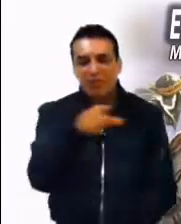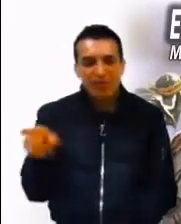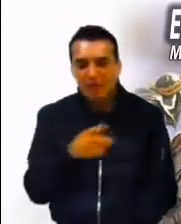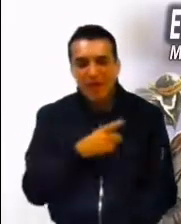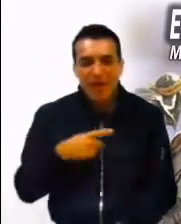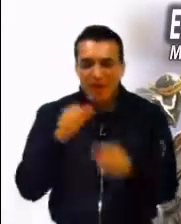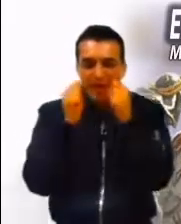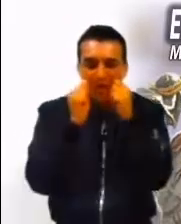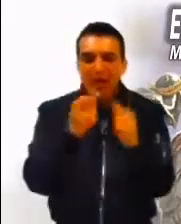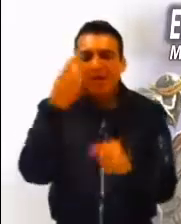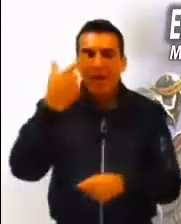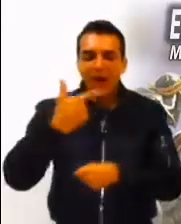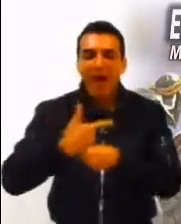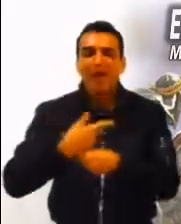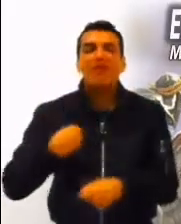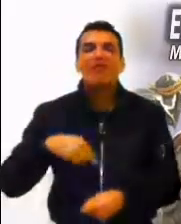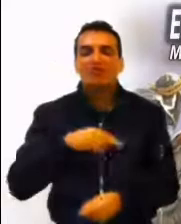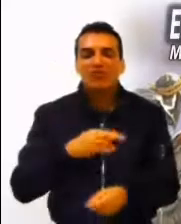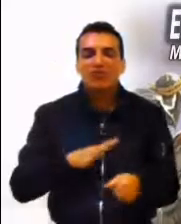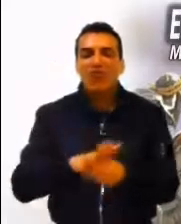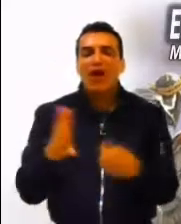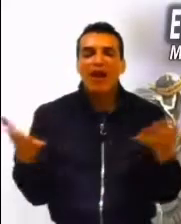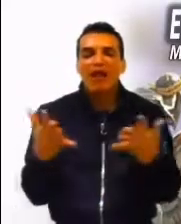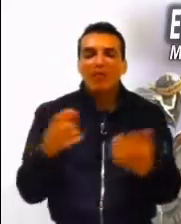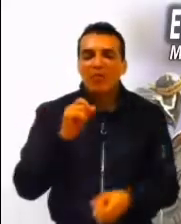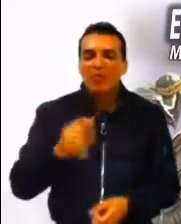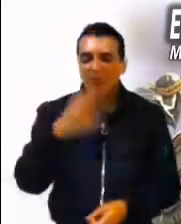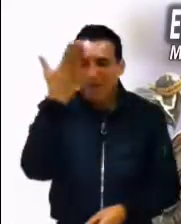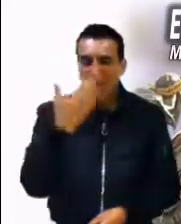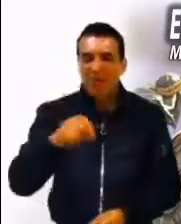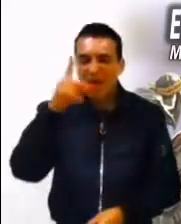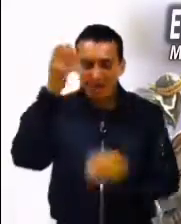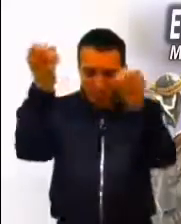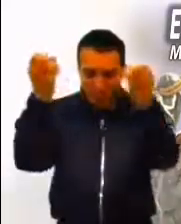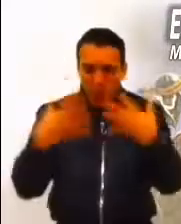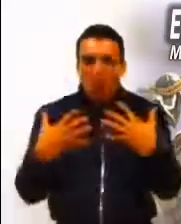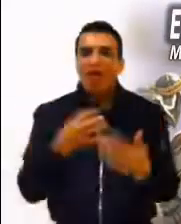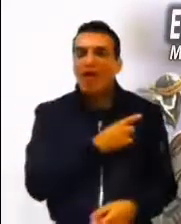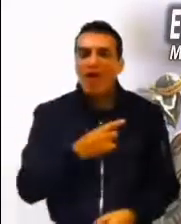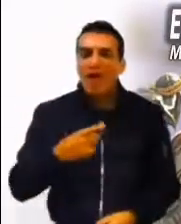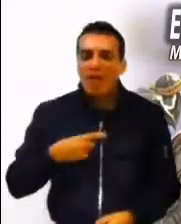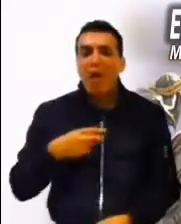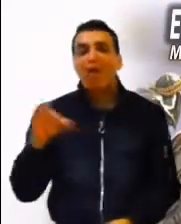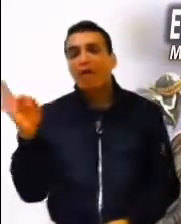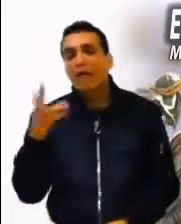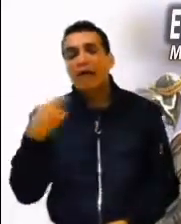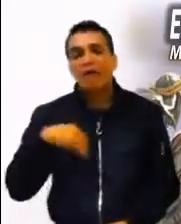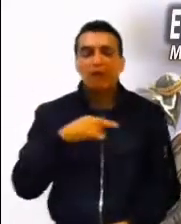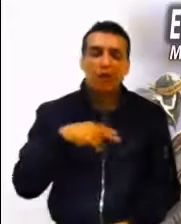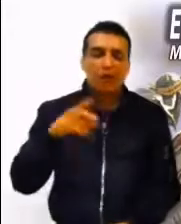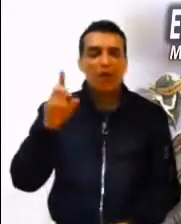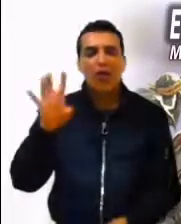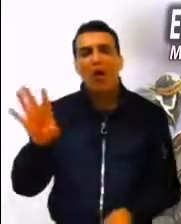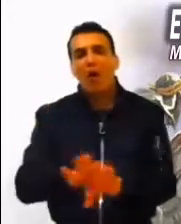descubrir qué estamos haciendo con nuestras capacidades y si no nos hemos adormilado